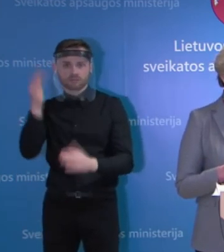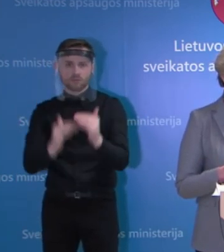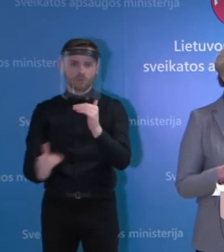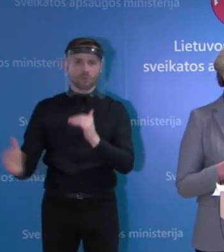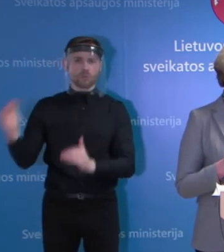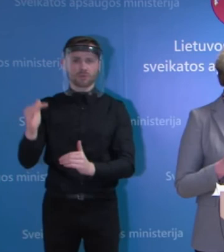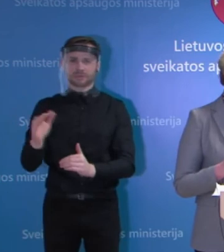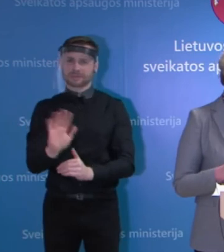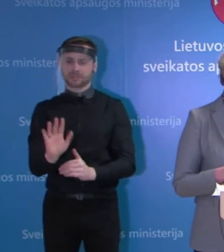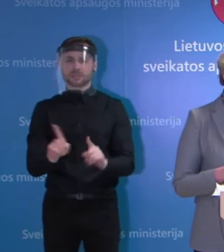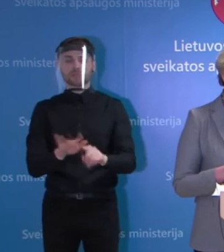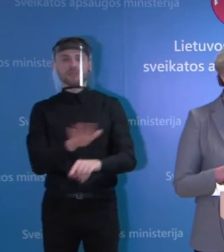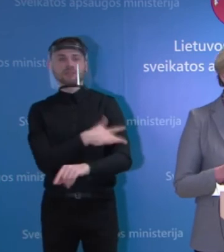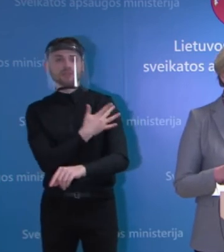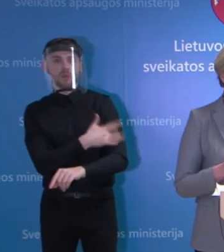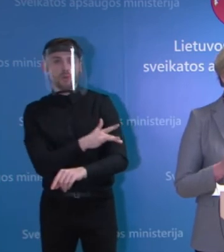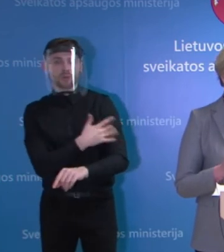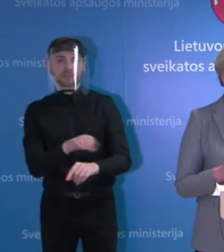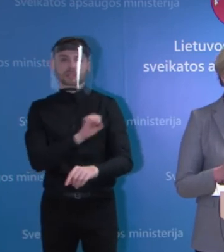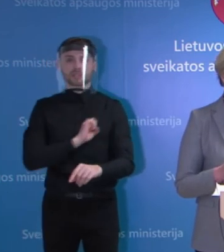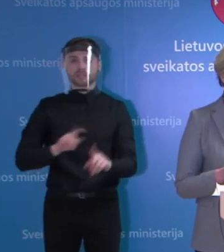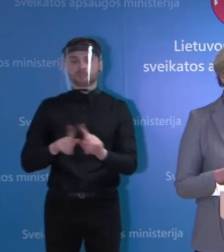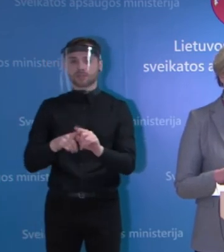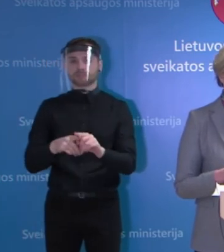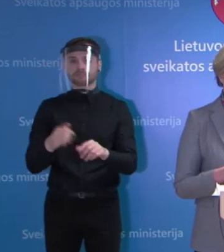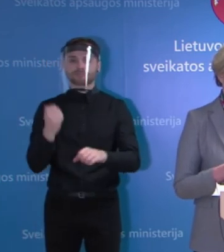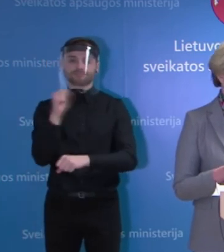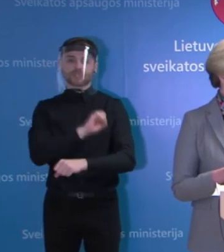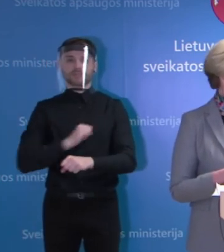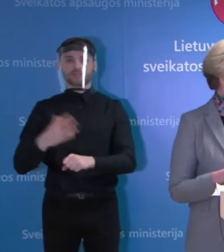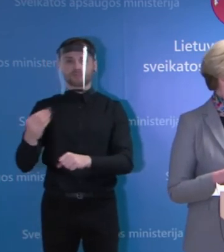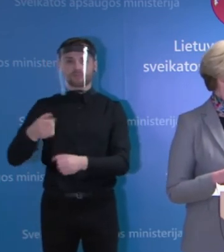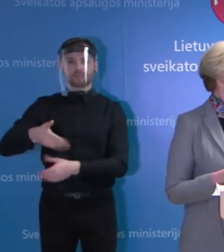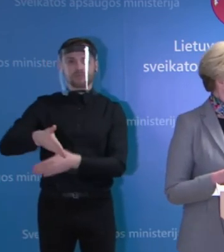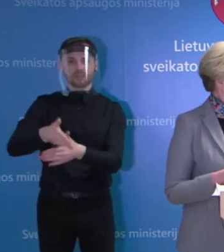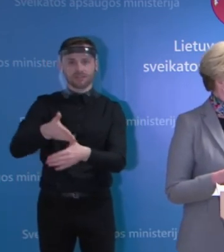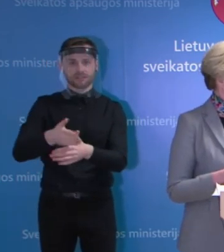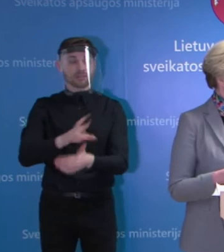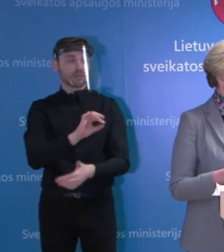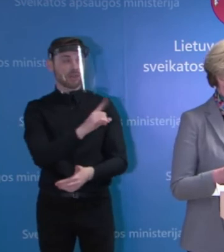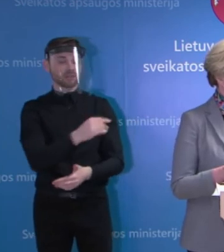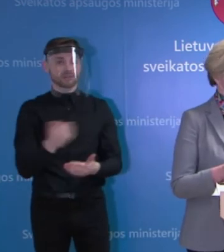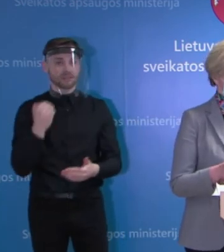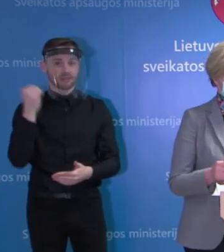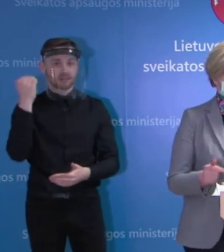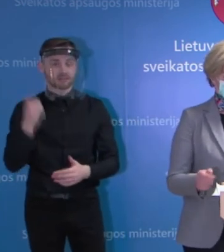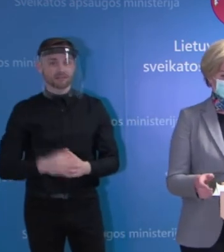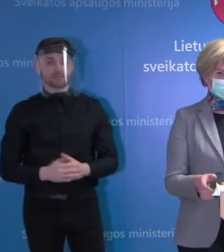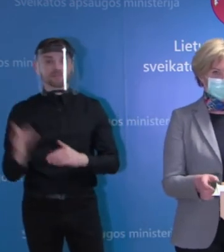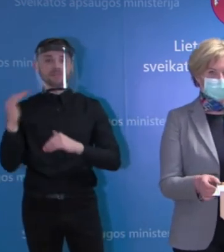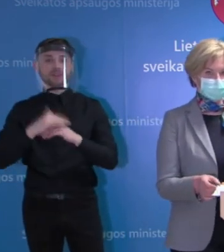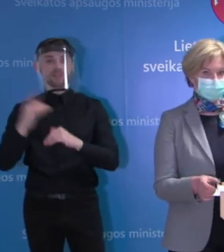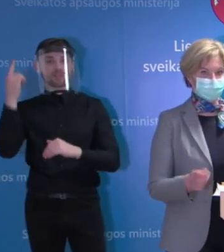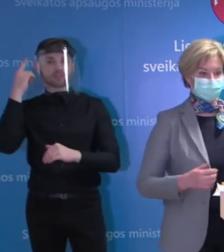ne apie gydytojus, apie slaugytojas ir slaugytojų padėjėjas pagrindę. Ačiū Rolanda, Danas Nagelė vakaro žinios